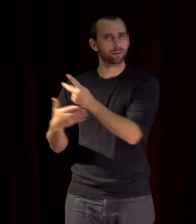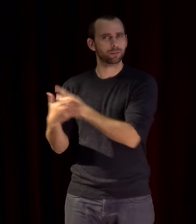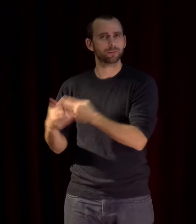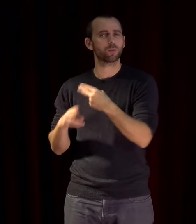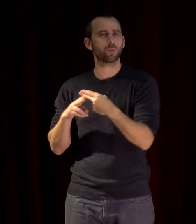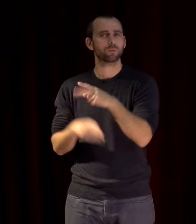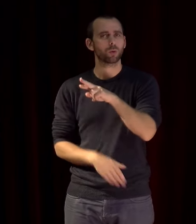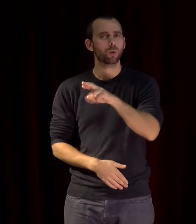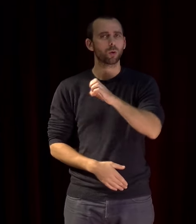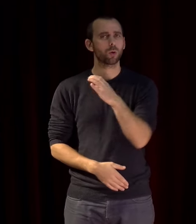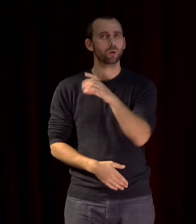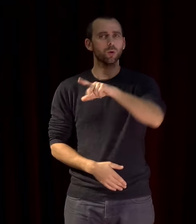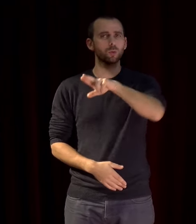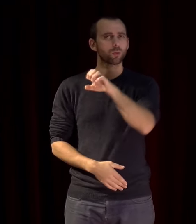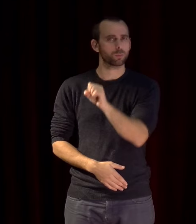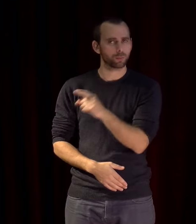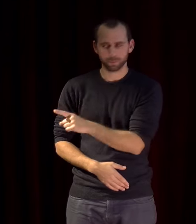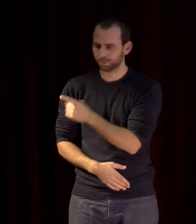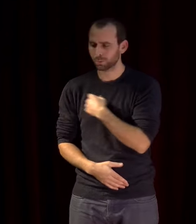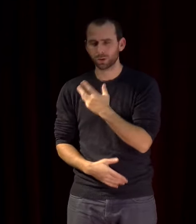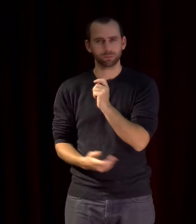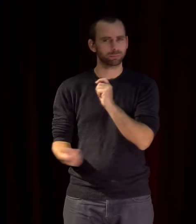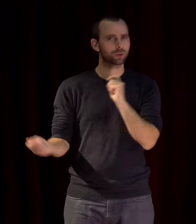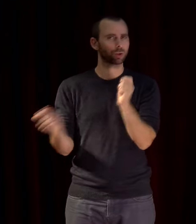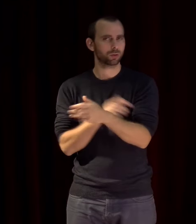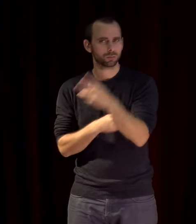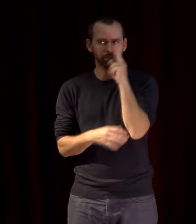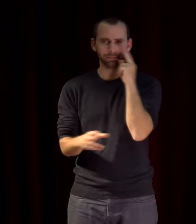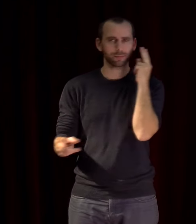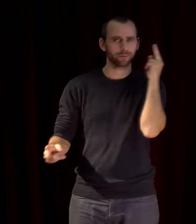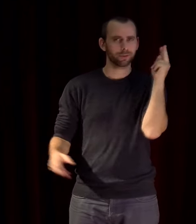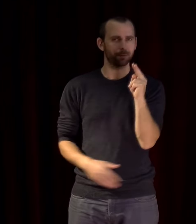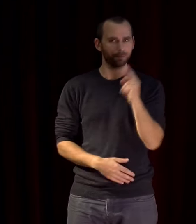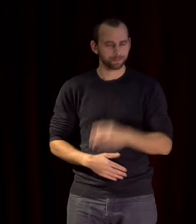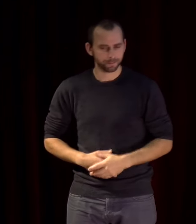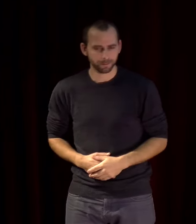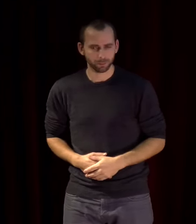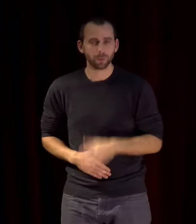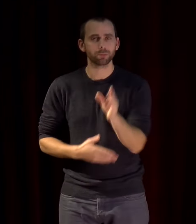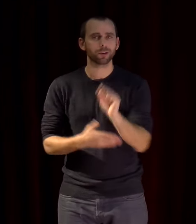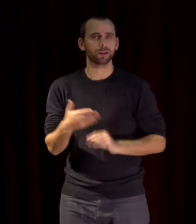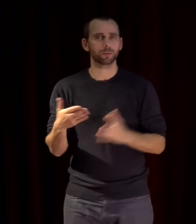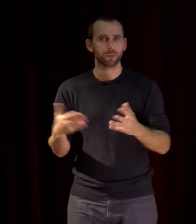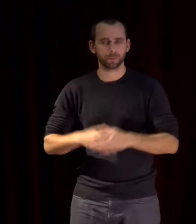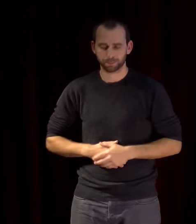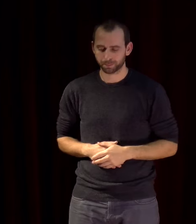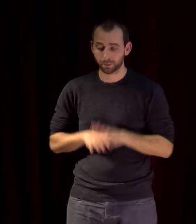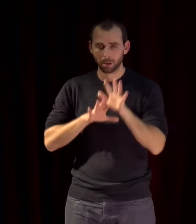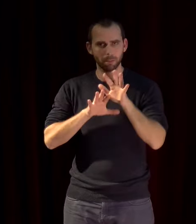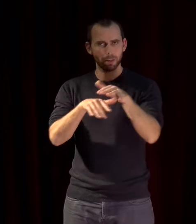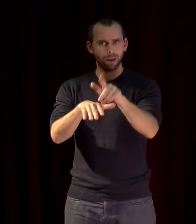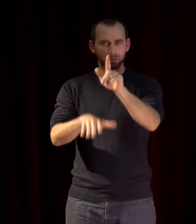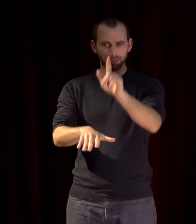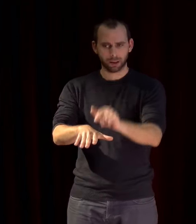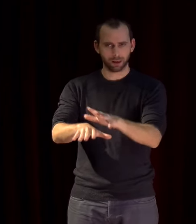renverse un peu le regard et écrit je cite sans cette mer de jonction entre